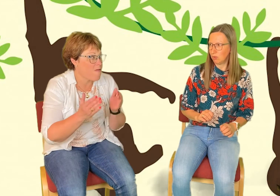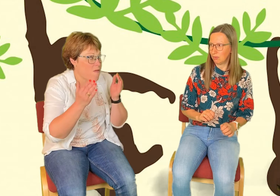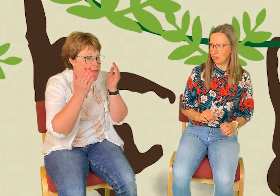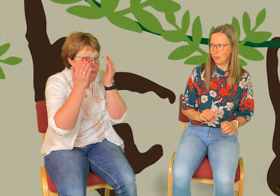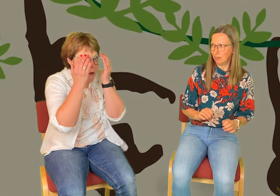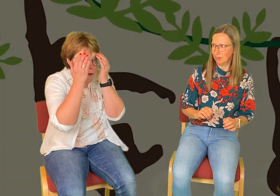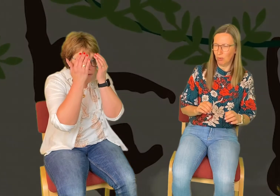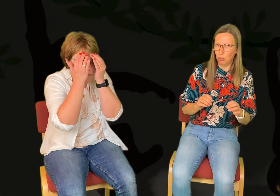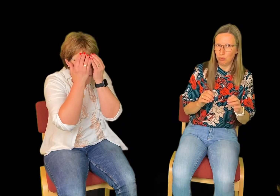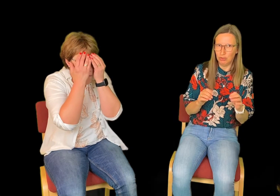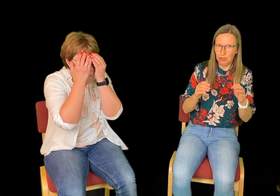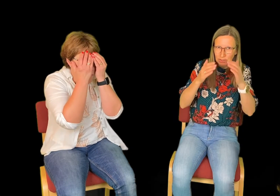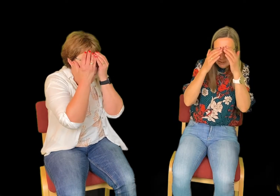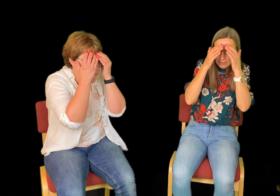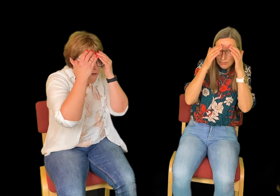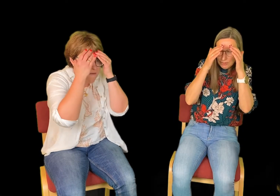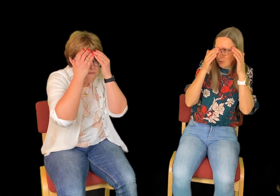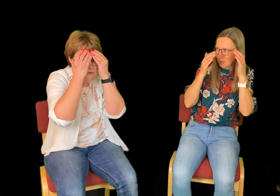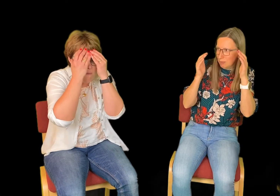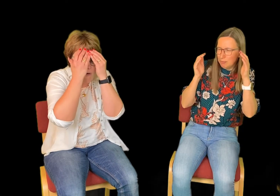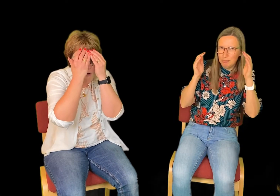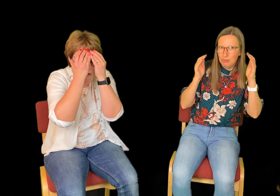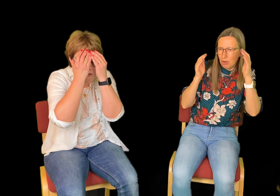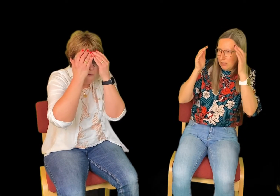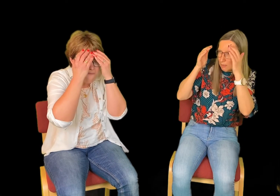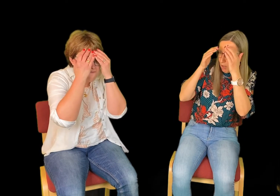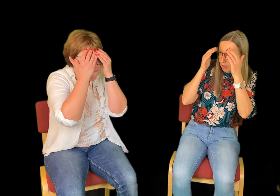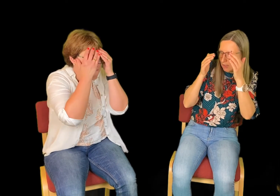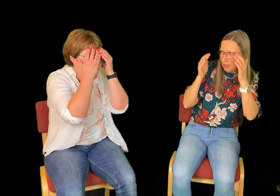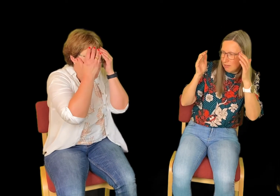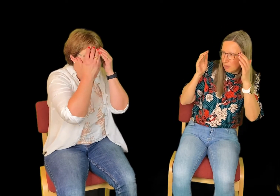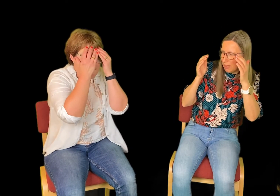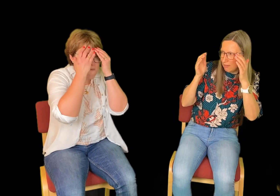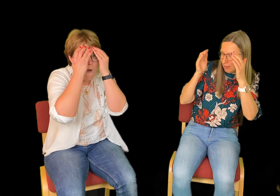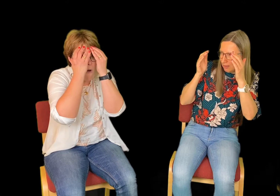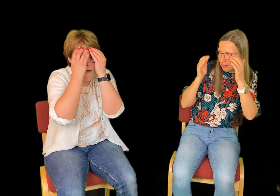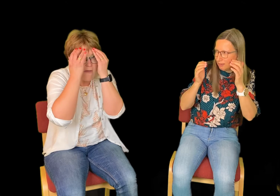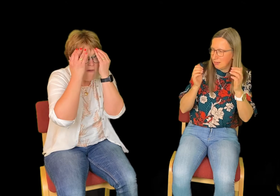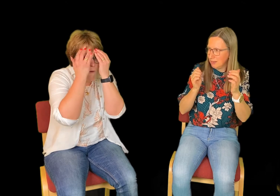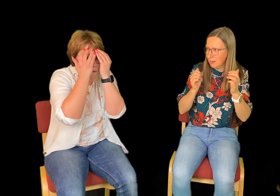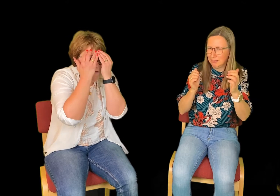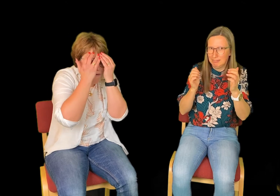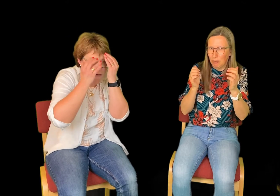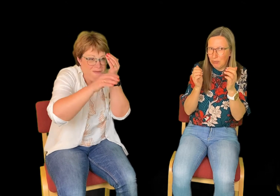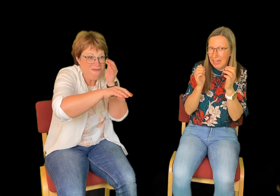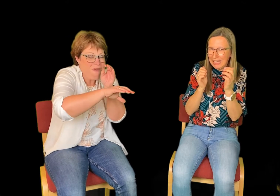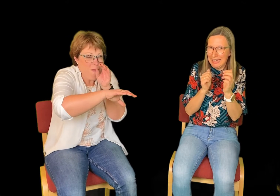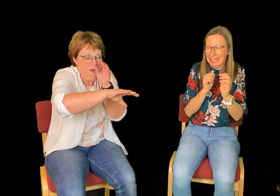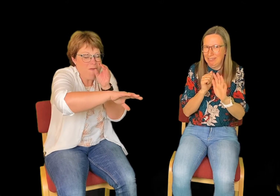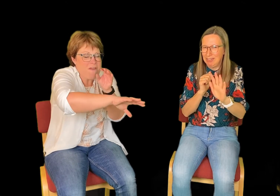lite mörk. Åh fy. Jättemörk. Ja, lite mörkvän Elisabeth. Ja, det är jag också. Okej. Vi